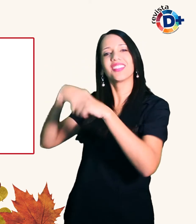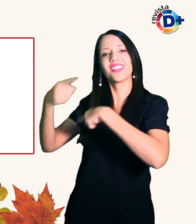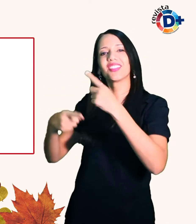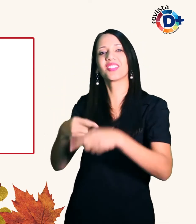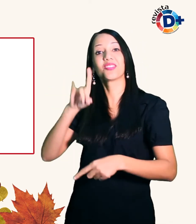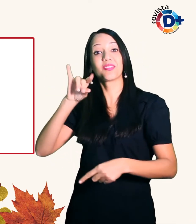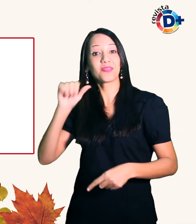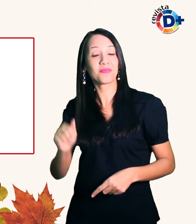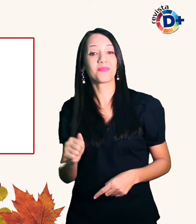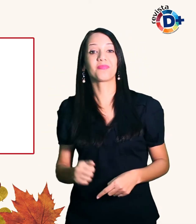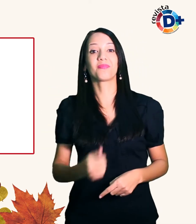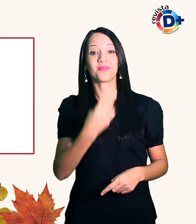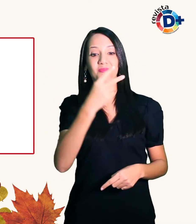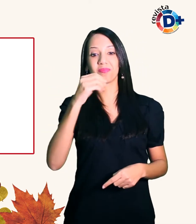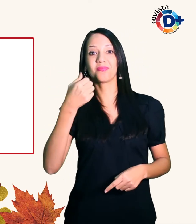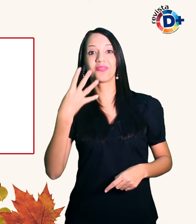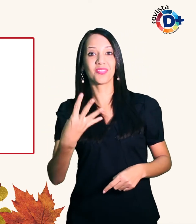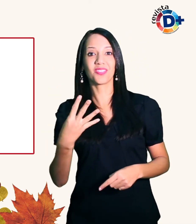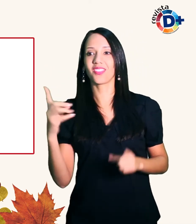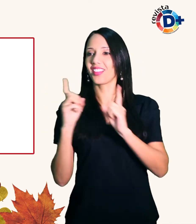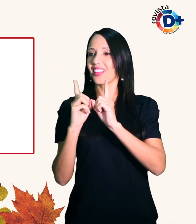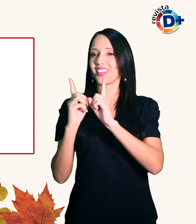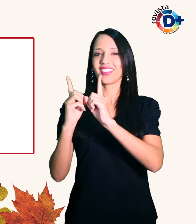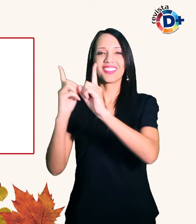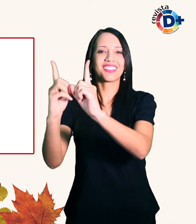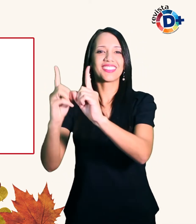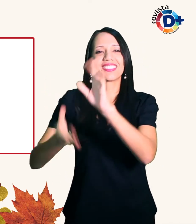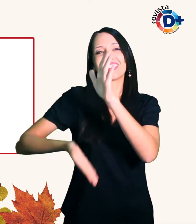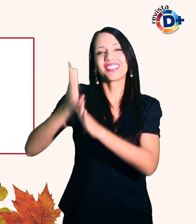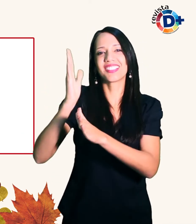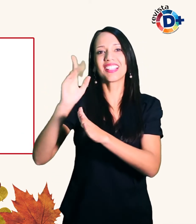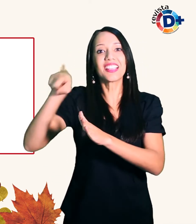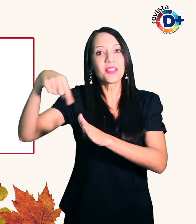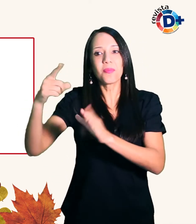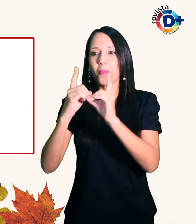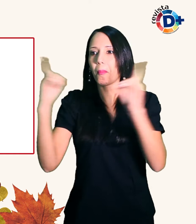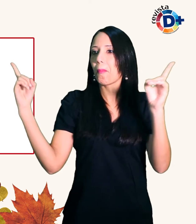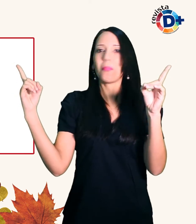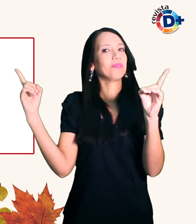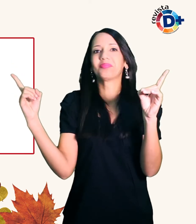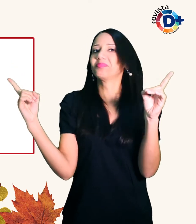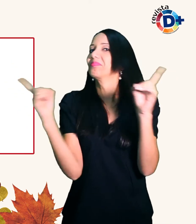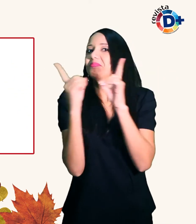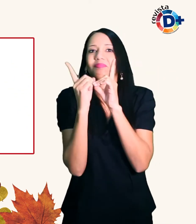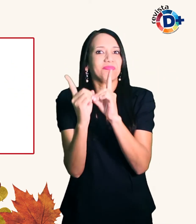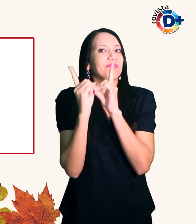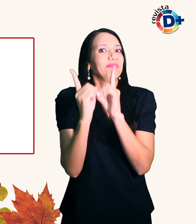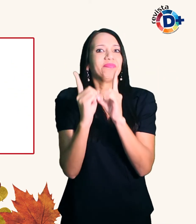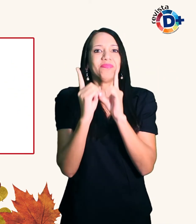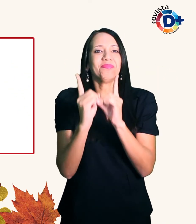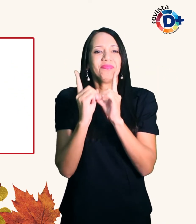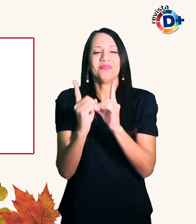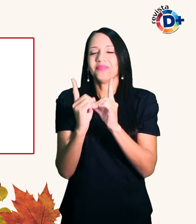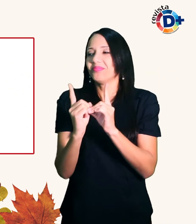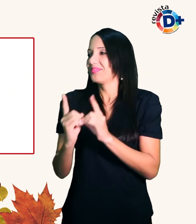não nos desgudamos mais Conta Milena Os dois namoram desde então